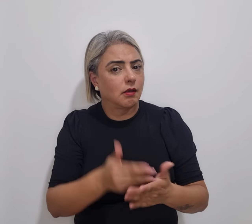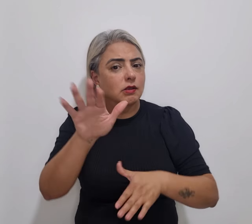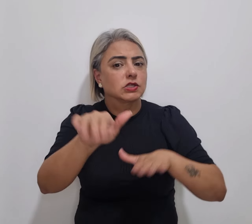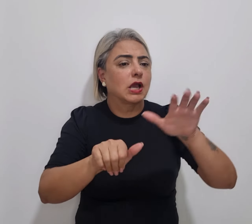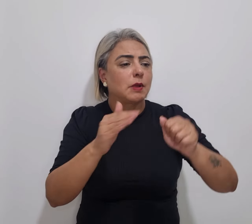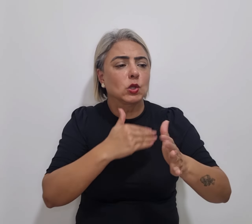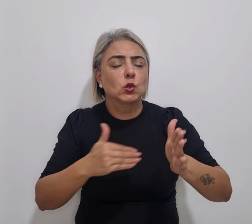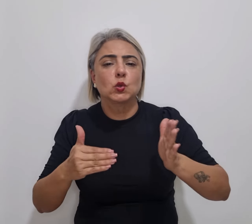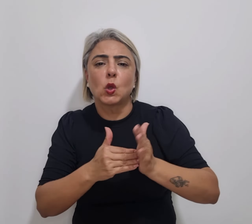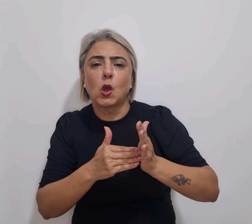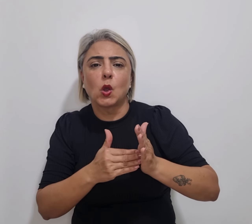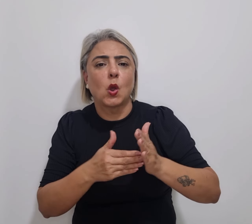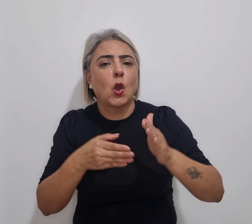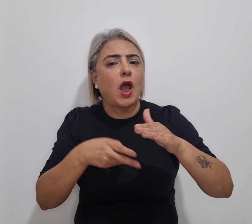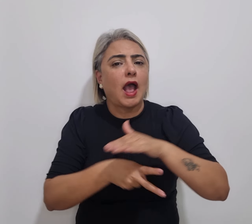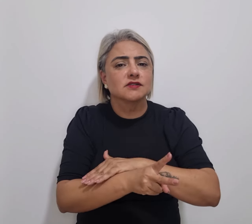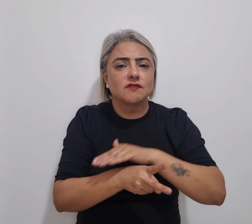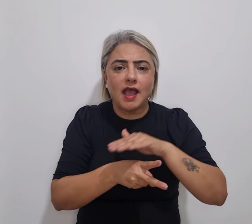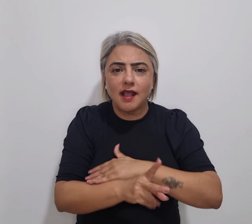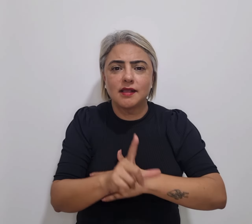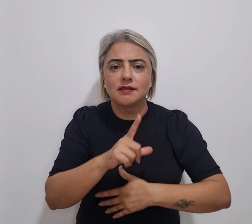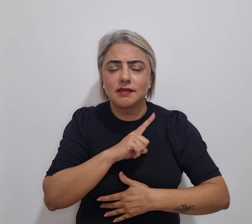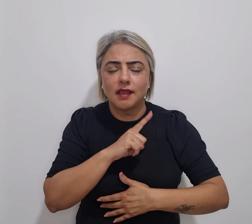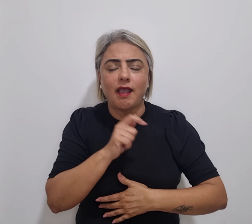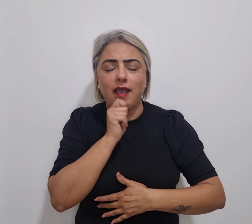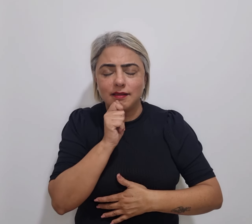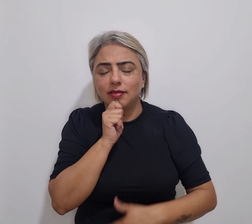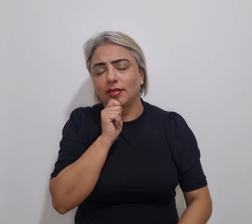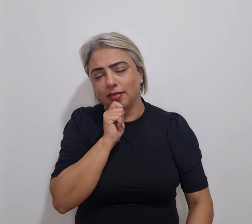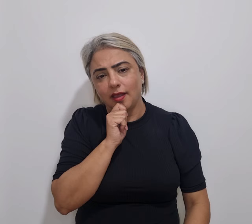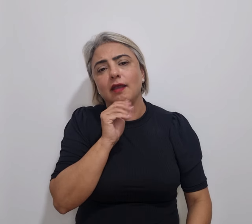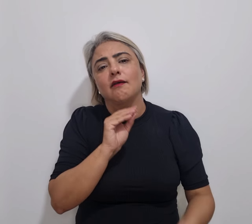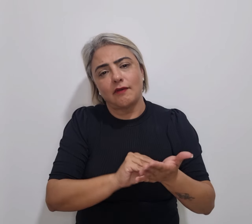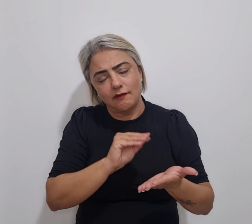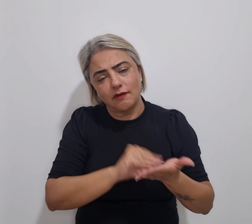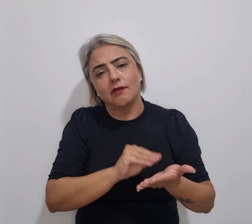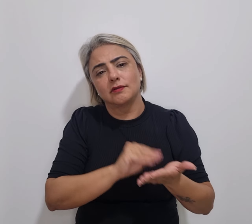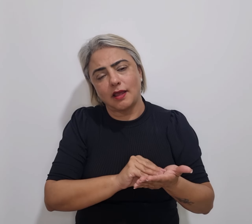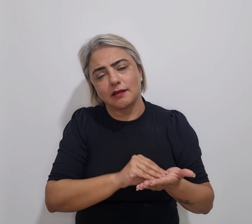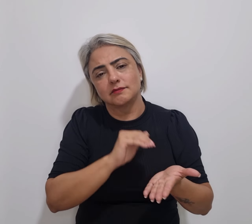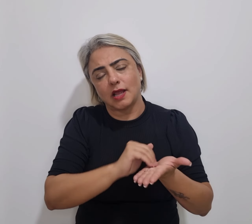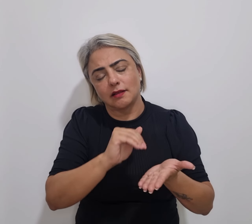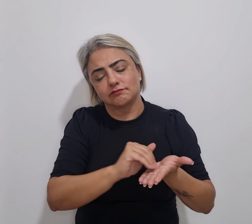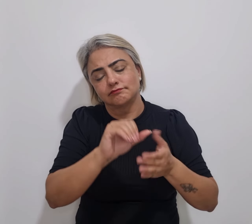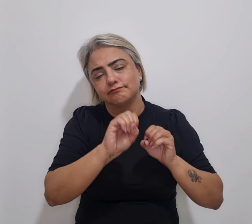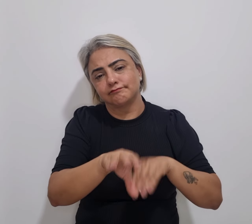totalmente o banco de reserva, ainda assim, a Secretaria de Estado de Educação